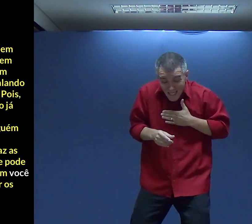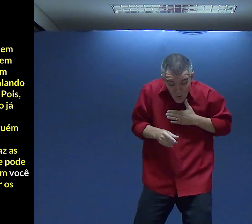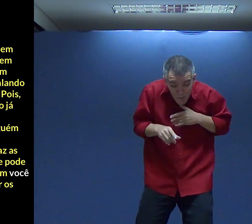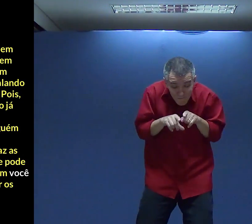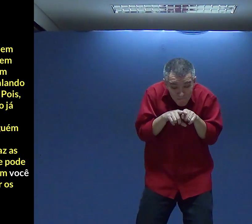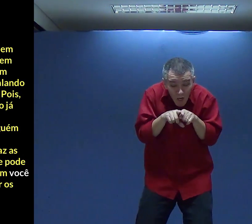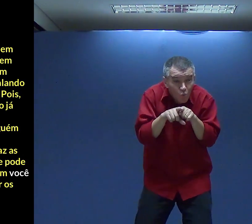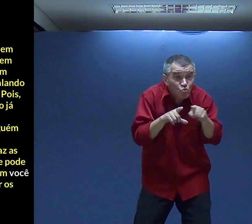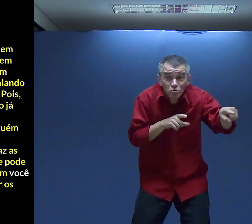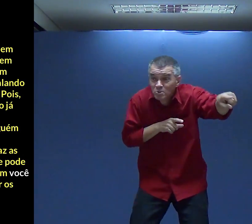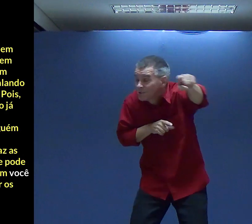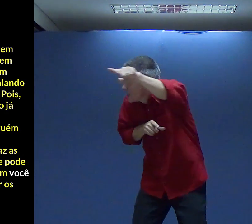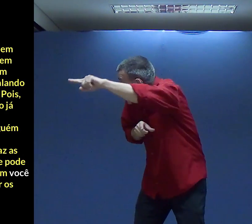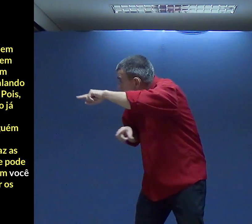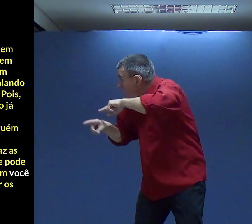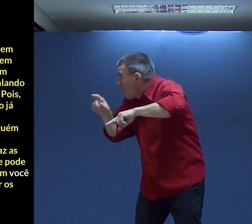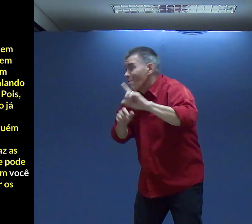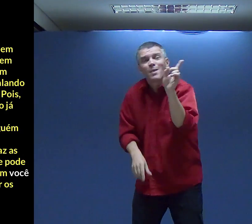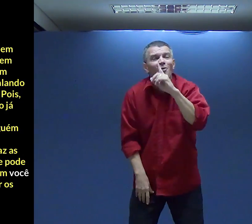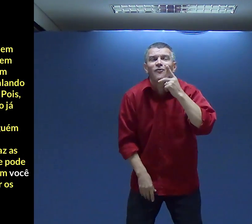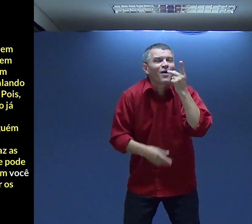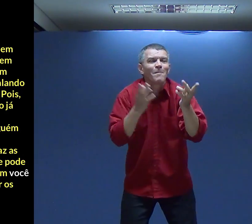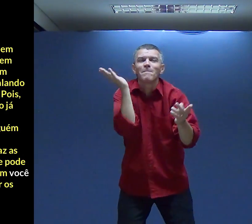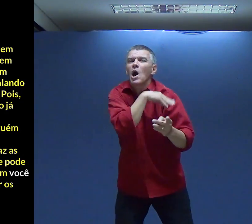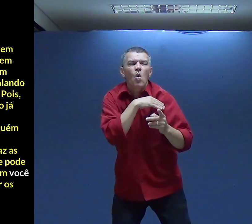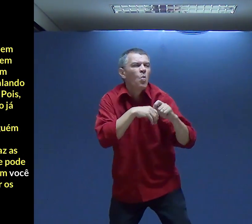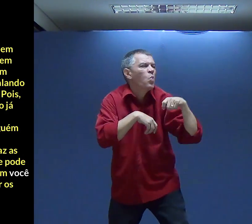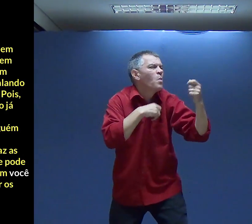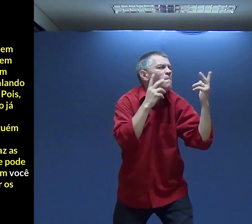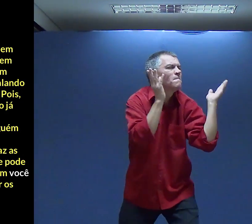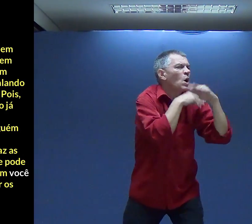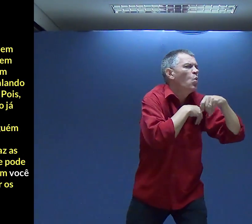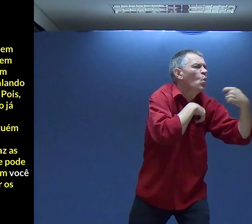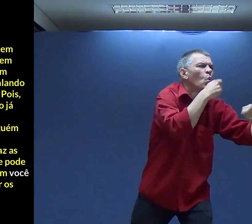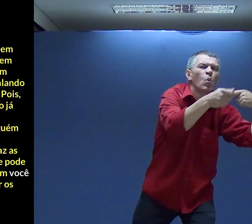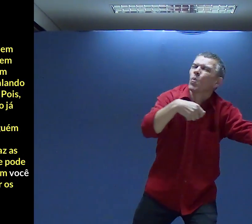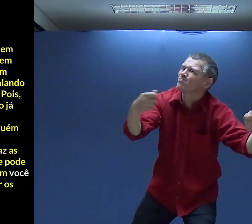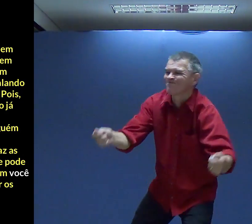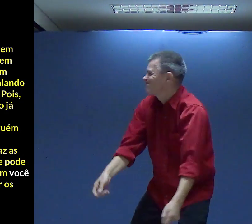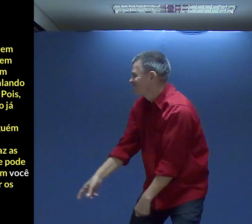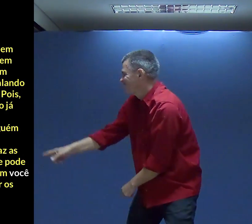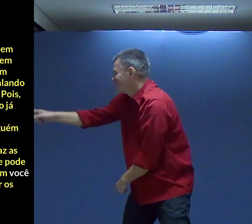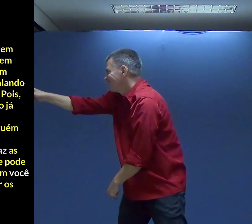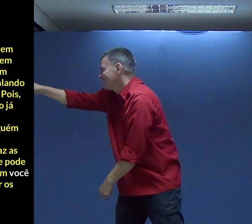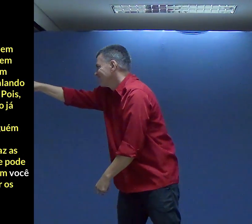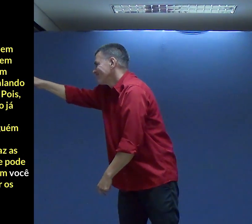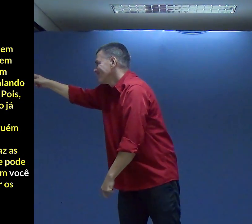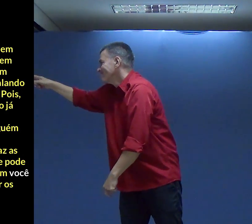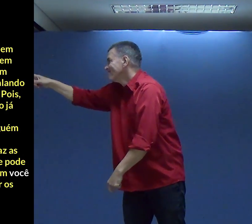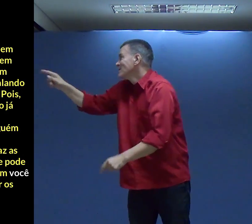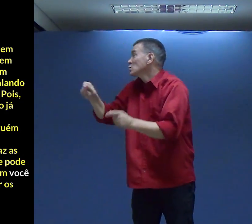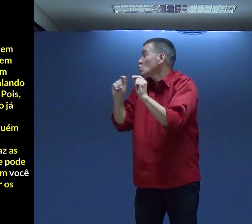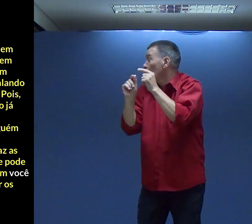irmãos Não falem mal Uns dos outros Quem fala mal